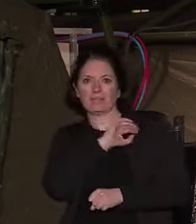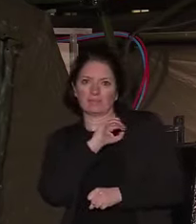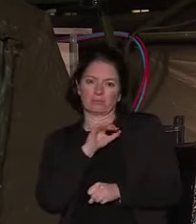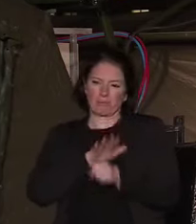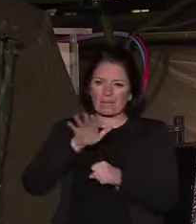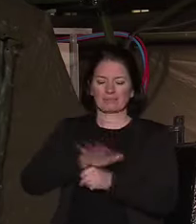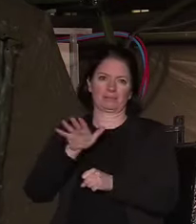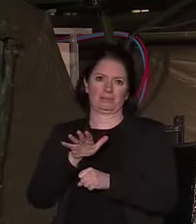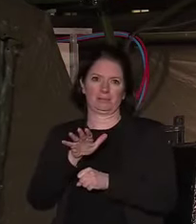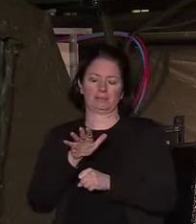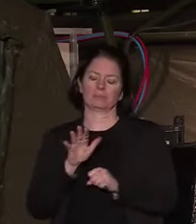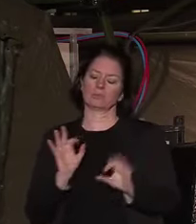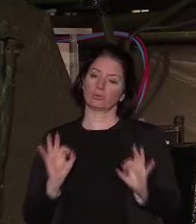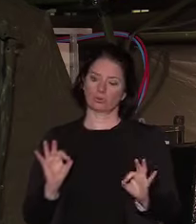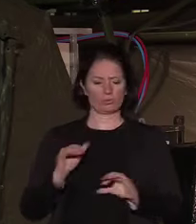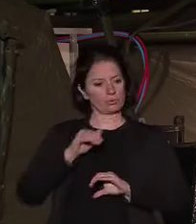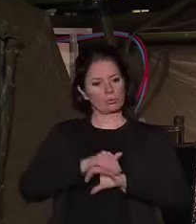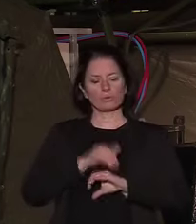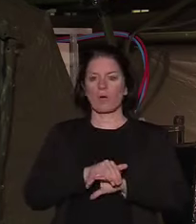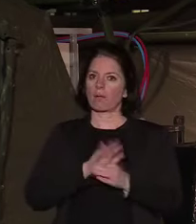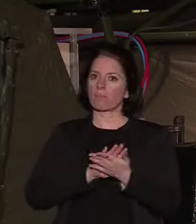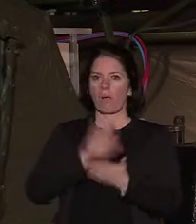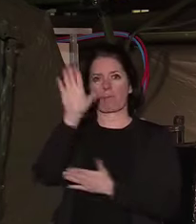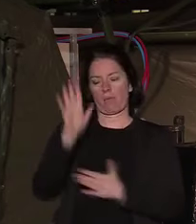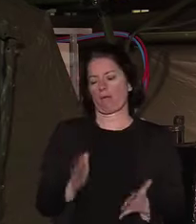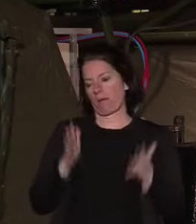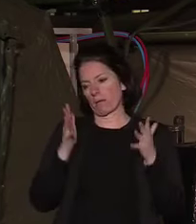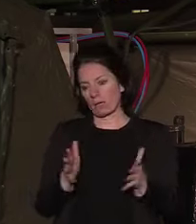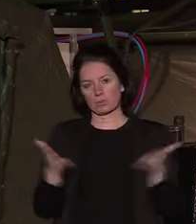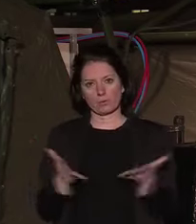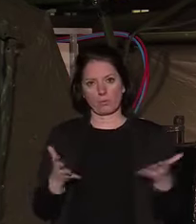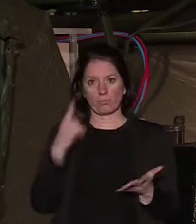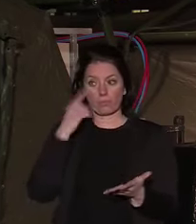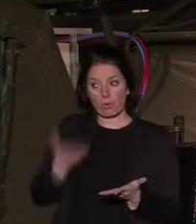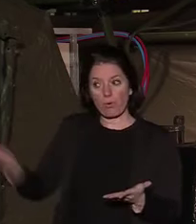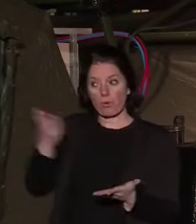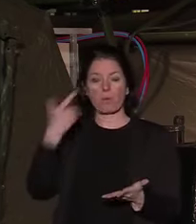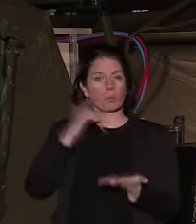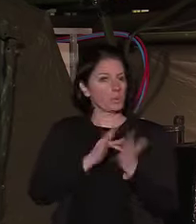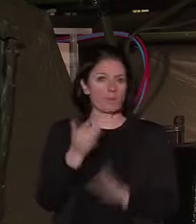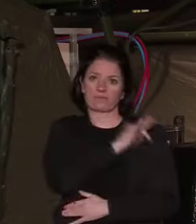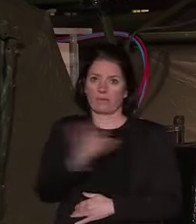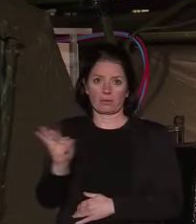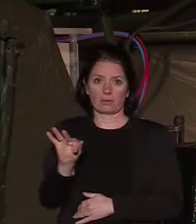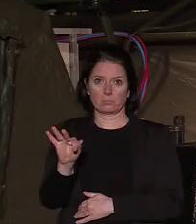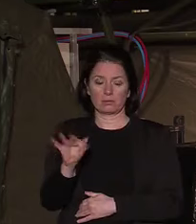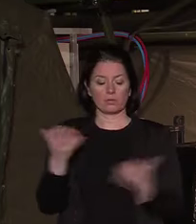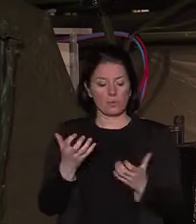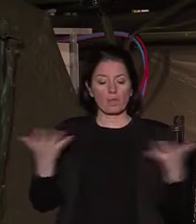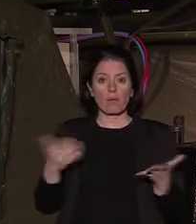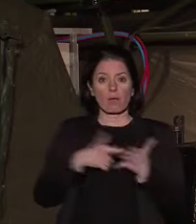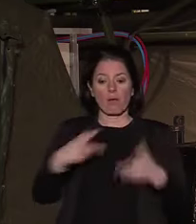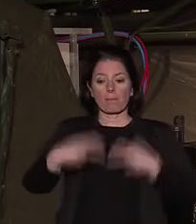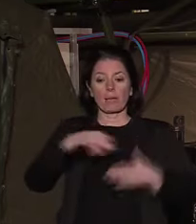L'engagement que je prends ce soir pour eux et pour la nation toute entière, c'est qu'à l'issue de cette crise, un plan